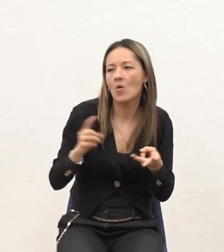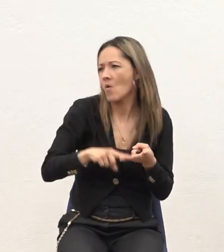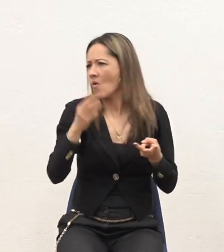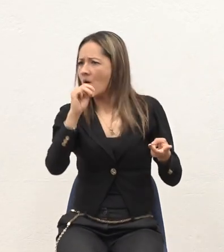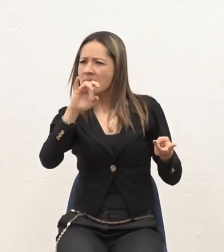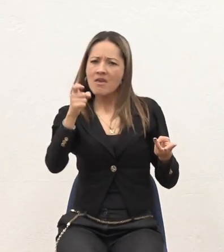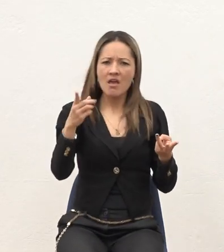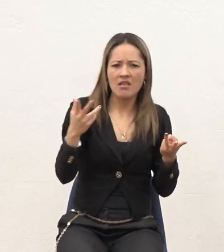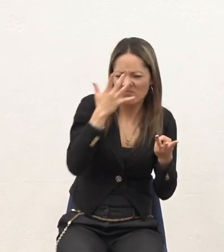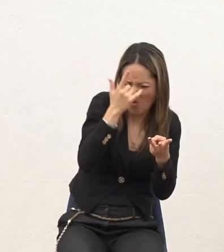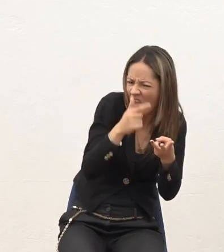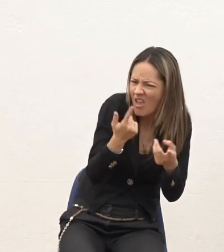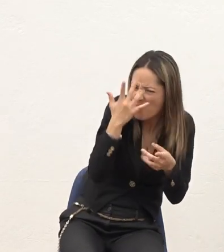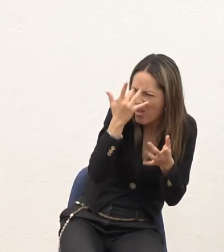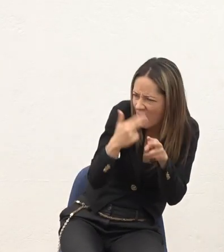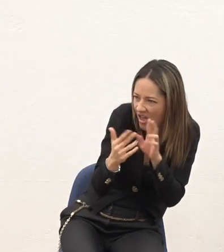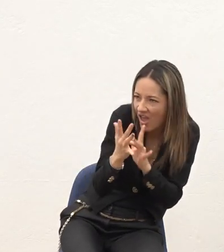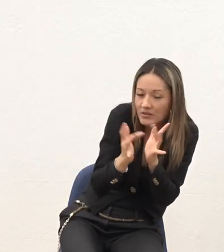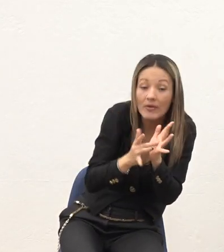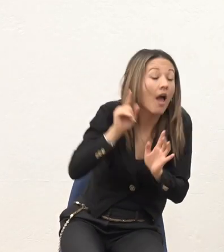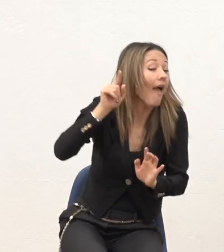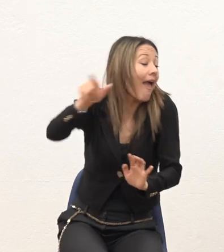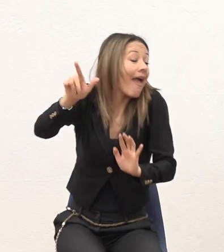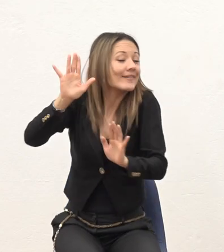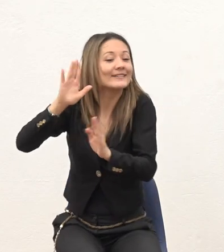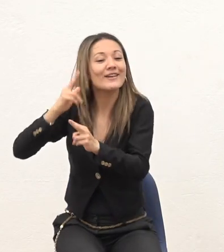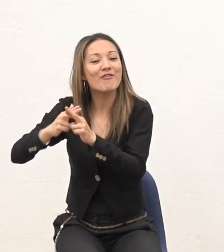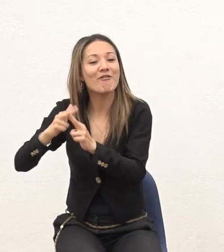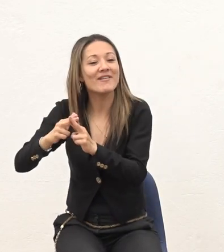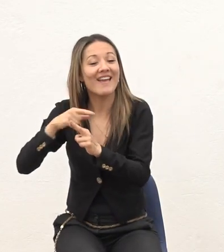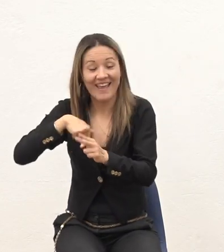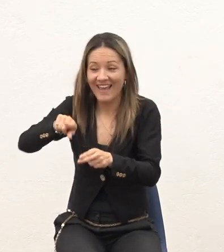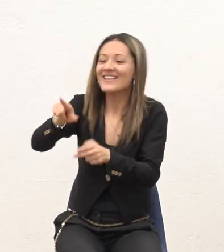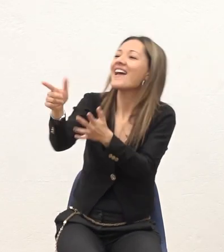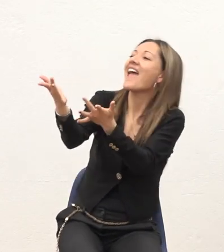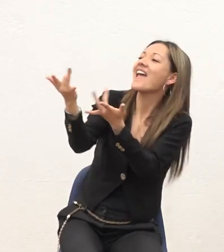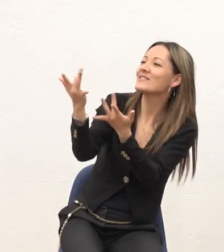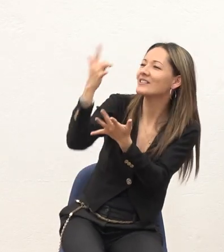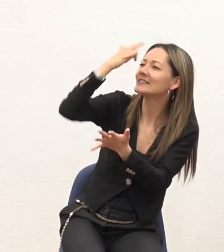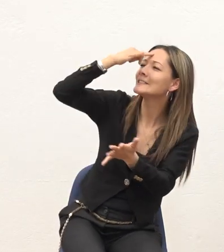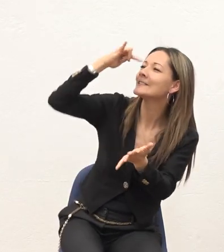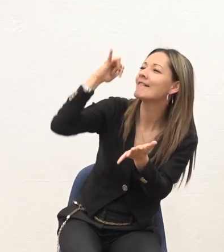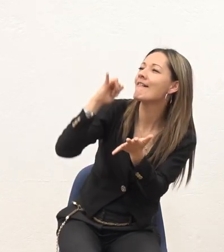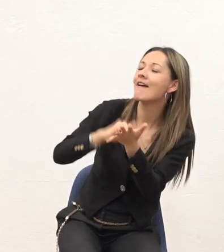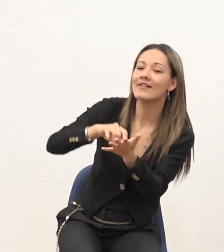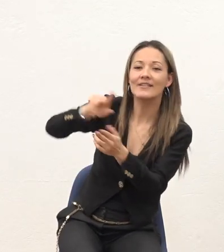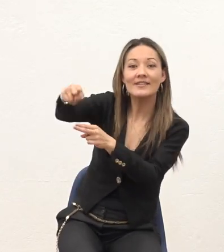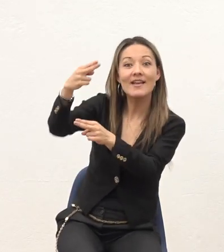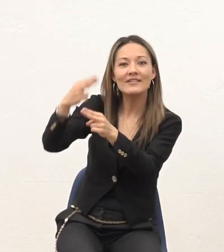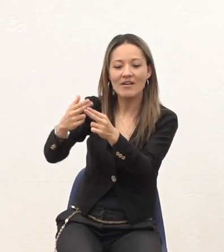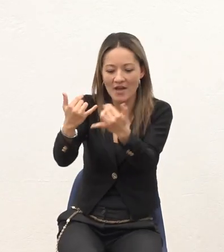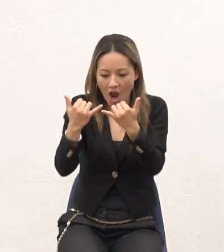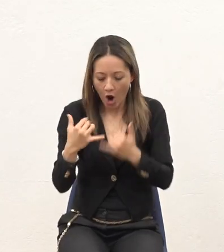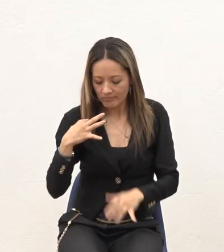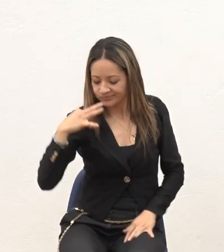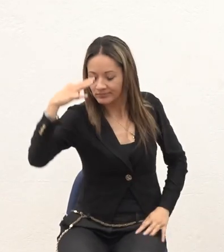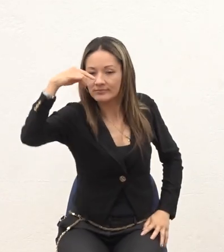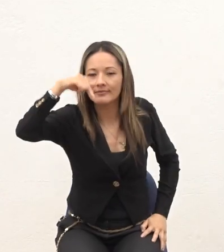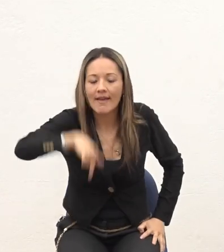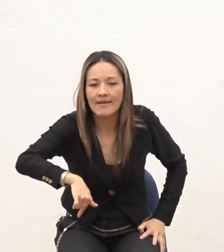Ese es el nombre Nosotros no esperamos En ningún otro nombre Y ese es el nombre Que creemos Y el nombre Que nos tiene Hoy Acá Ya